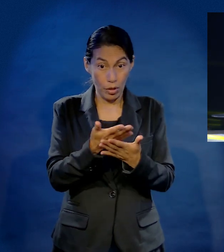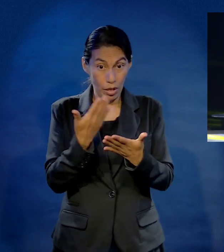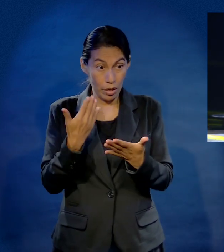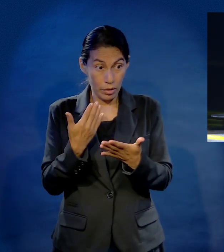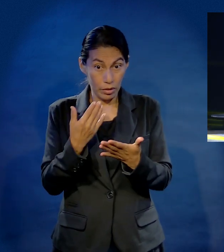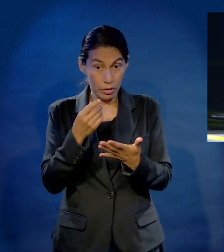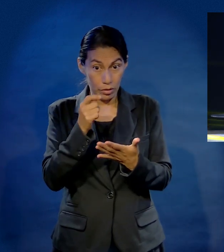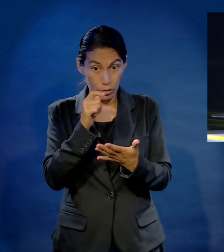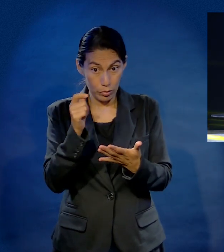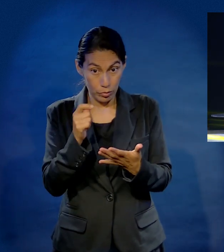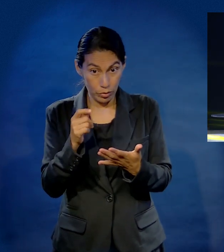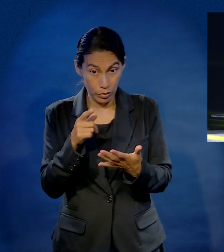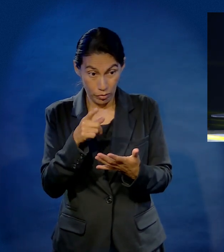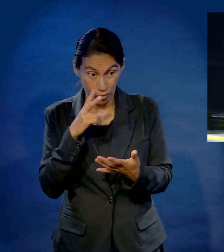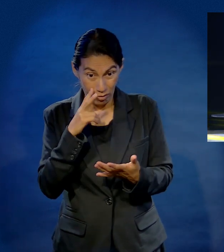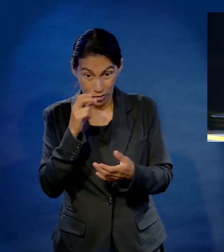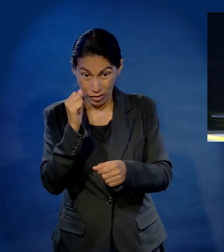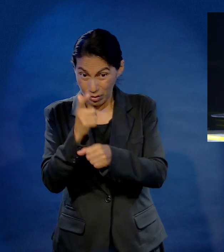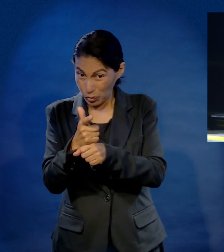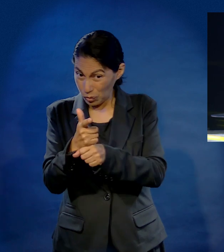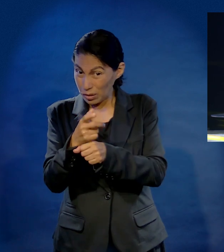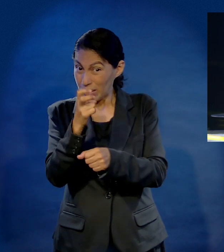Huye por tu vida, cual ave a los montes, amén.